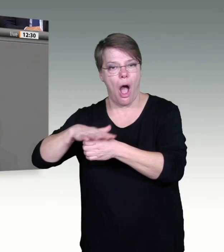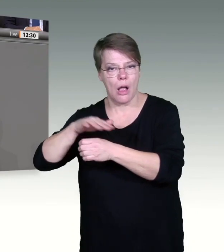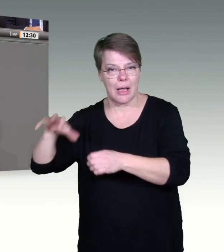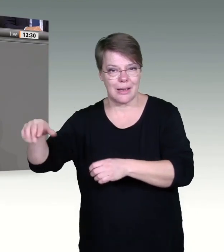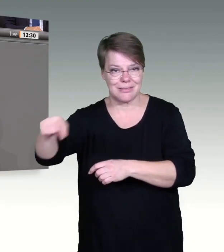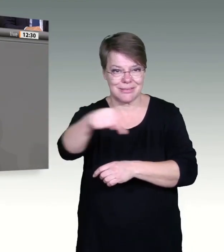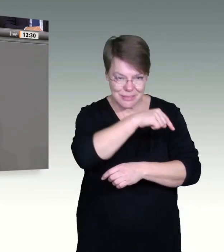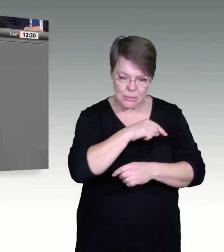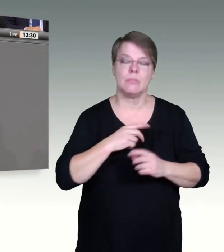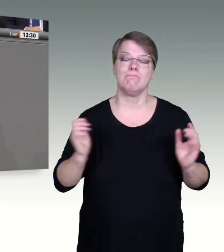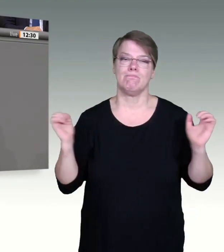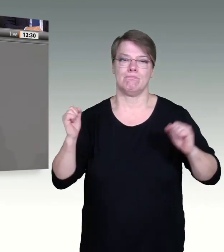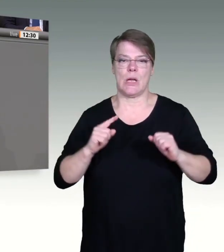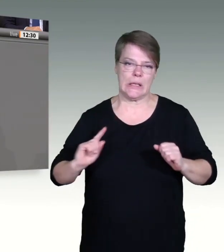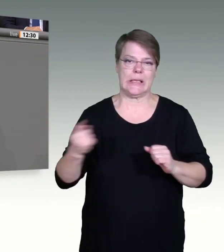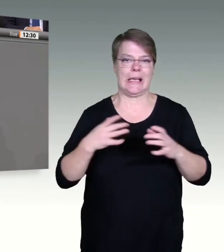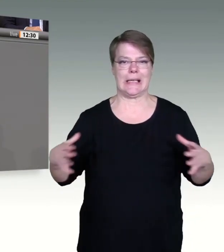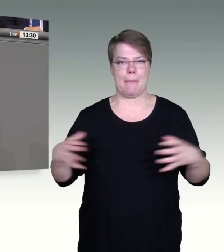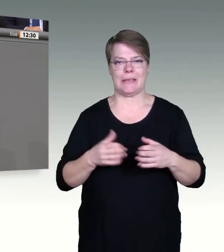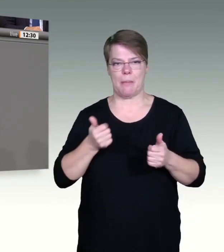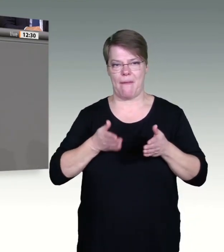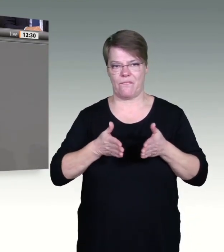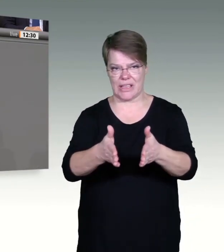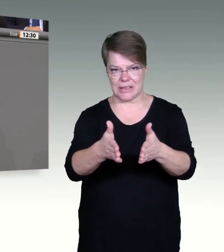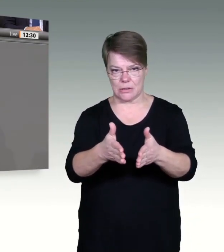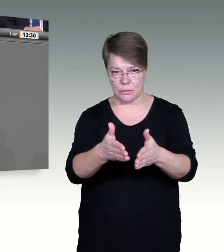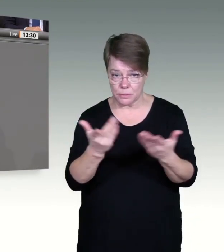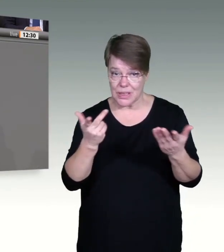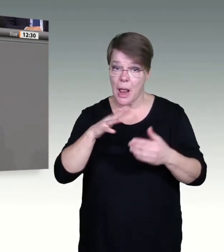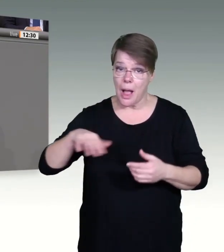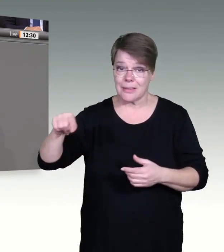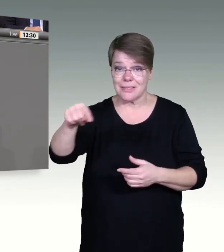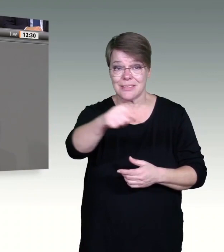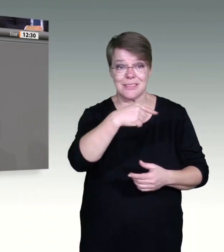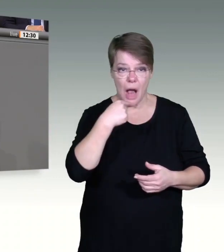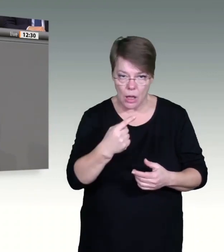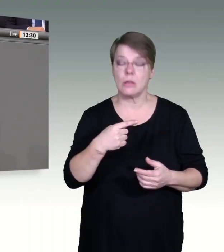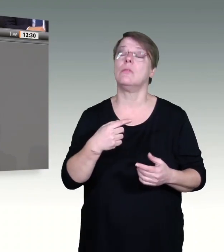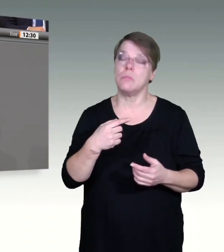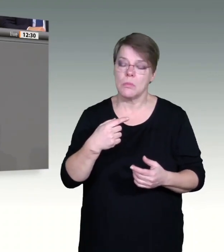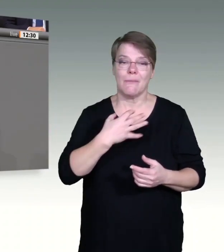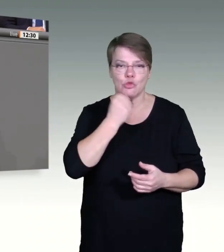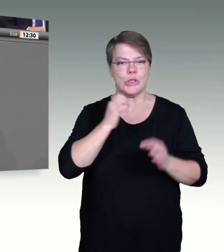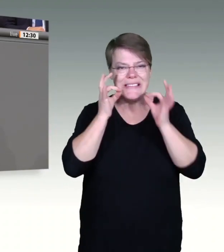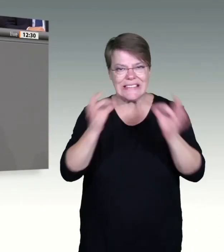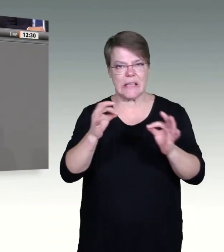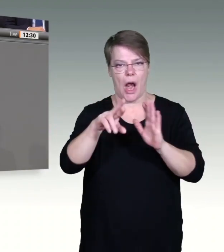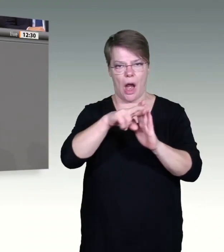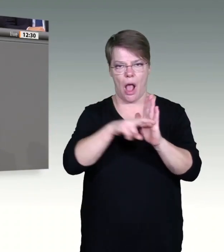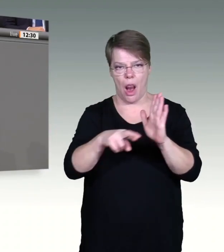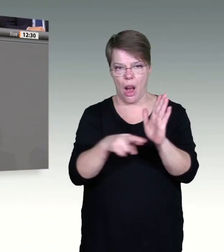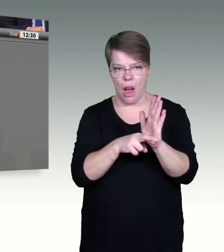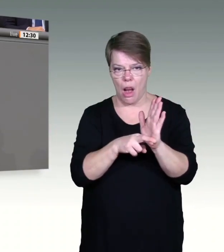einem geordneten parlamentarischen Verfahren, meine Damen und Herren. Denn dieses Parlament kann entgegen vieler Behauptungen